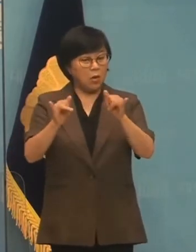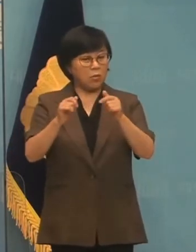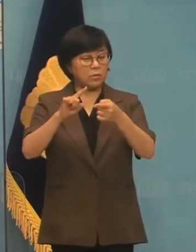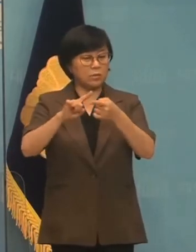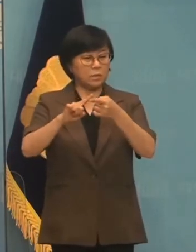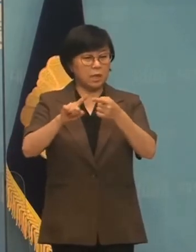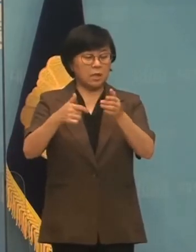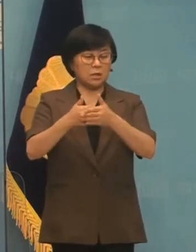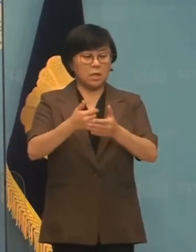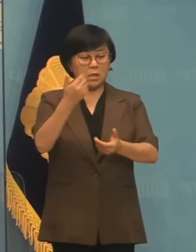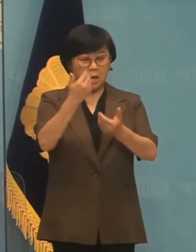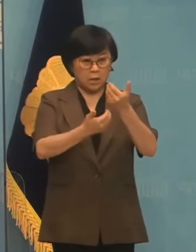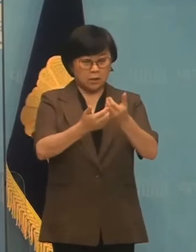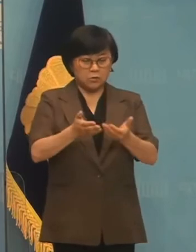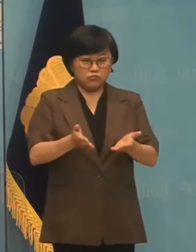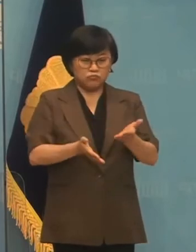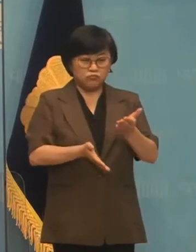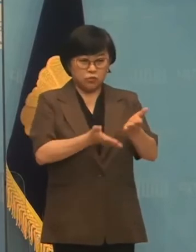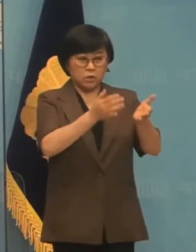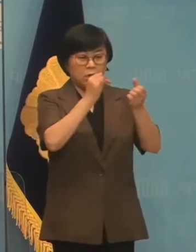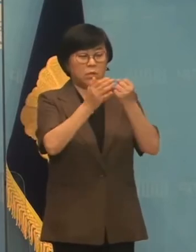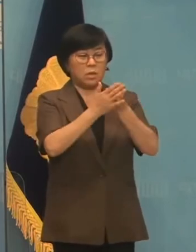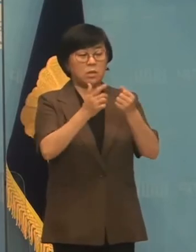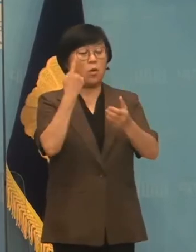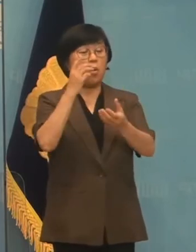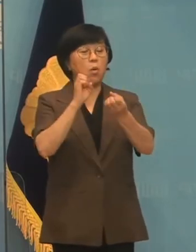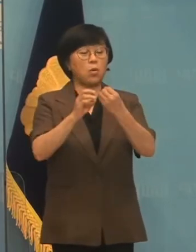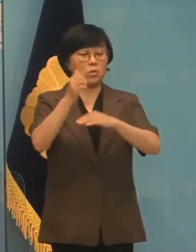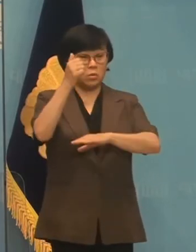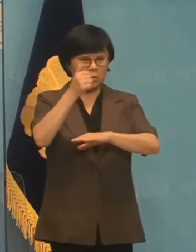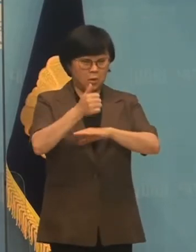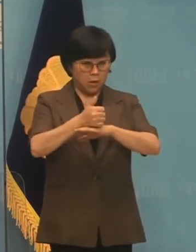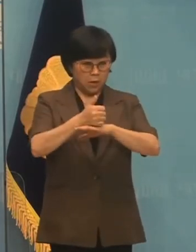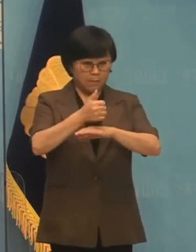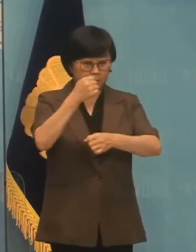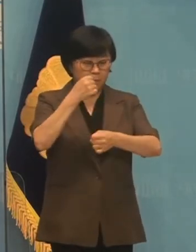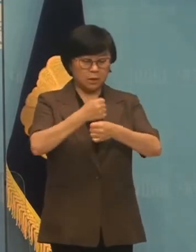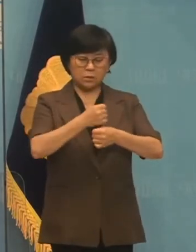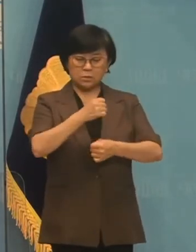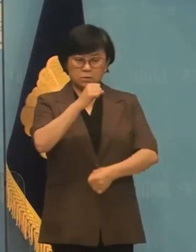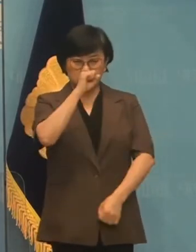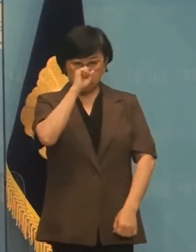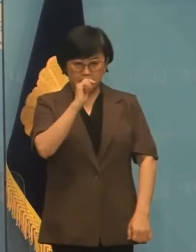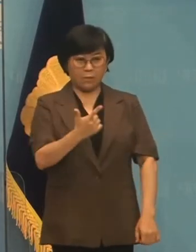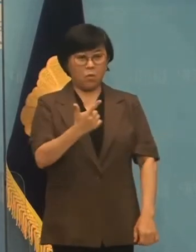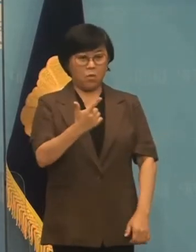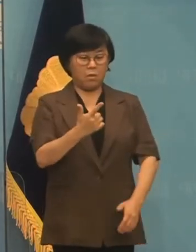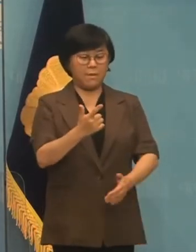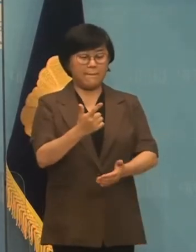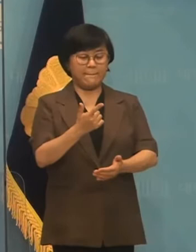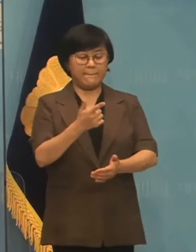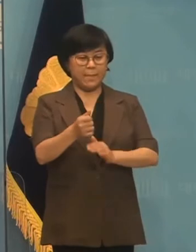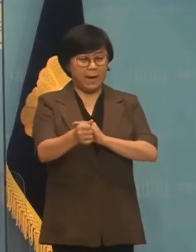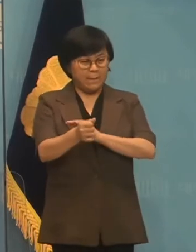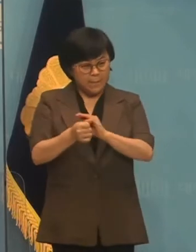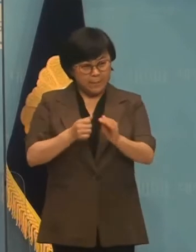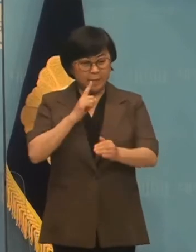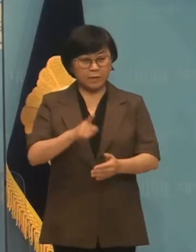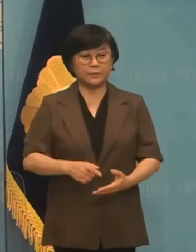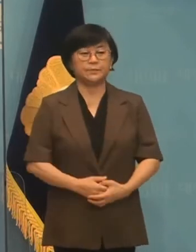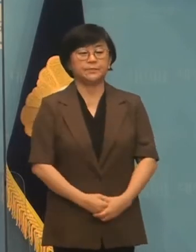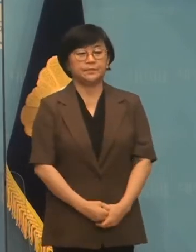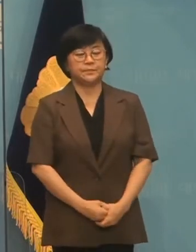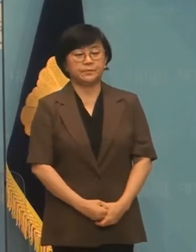간의 갈등으로 부추기면서 여론전을 펼친 것은 대단히 부담하고 비겁한 행세입니다.